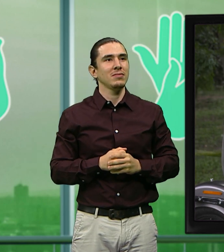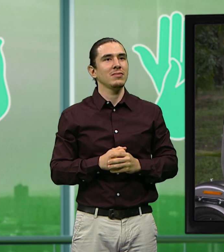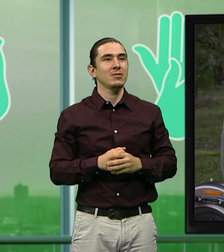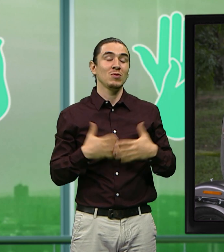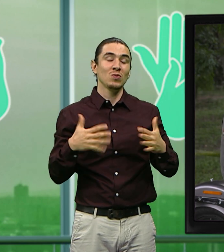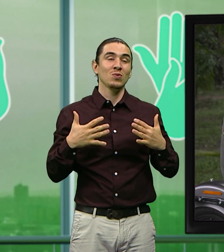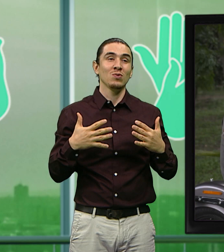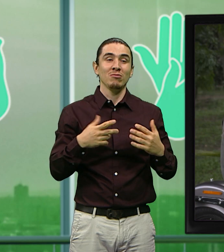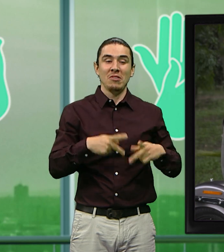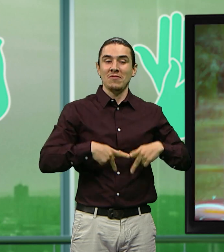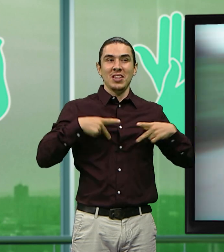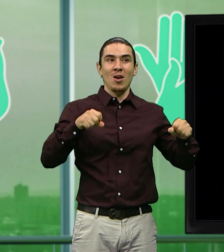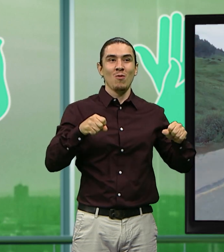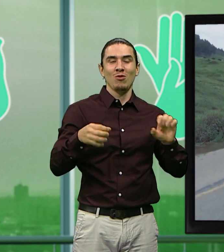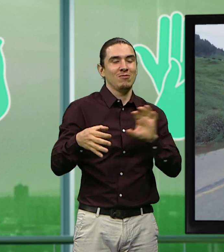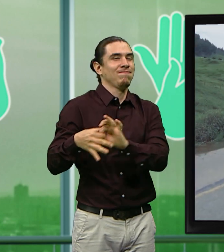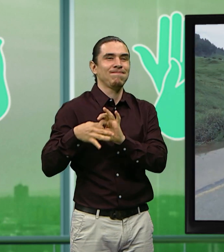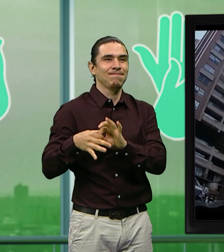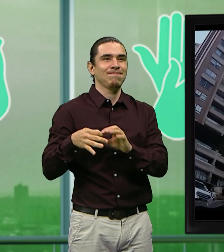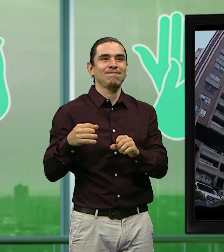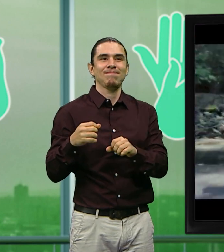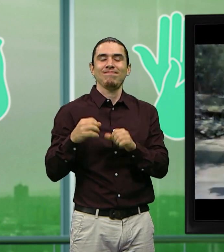mucho que aportarle a la vida de uno.